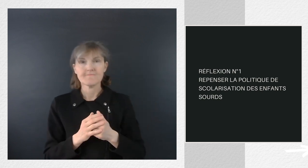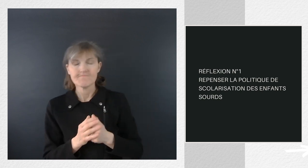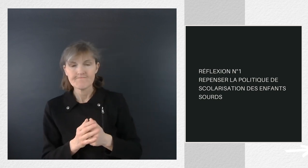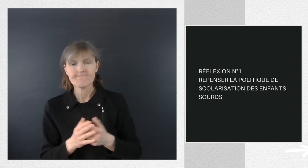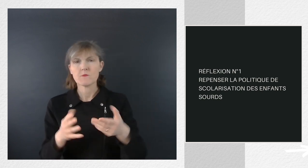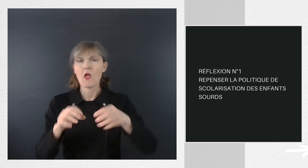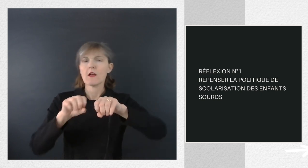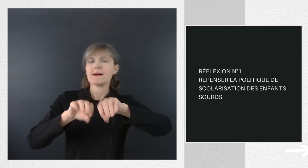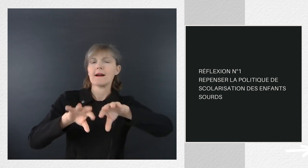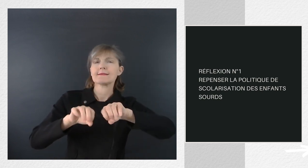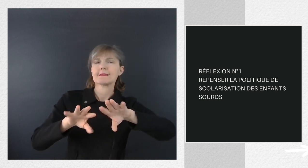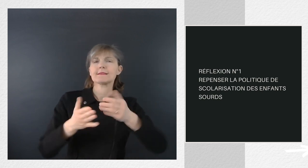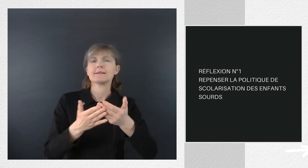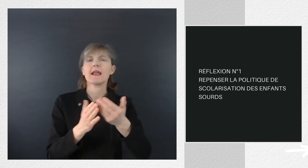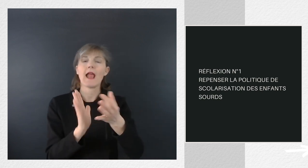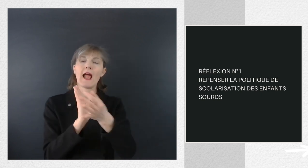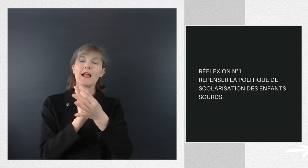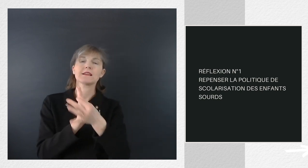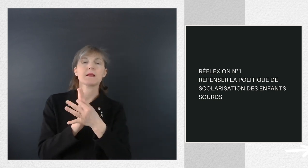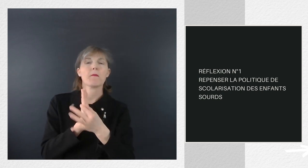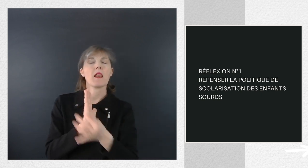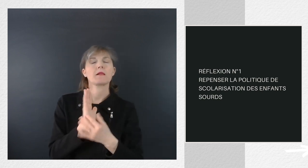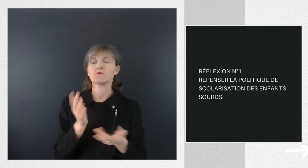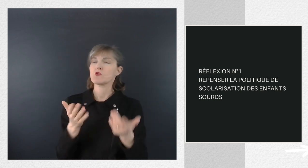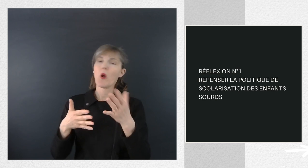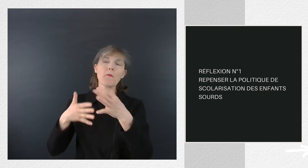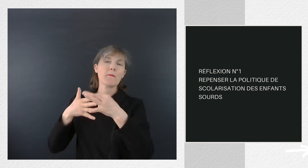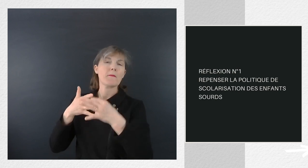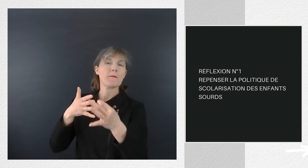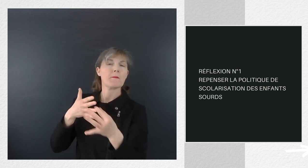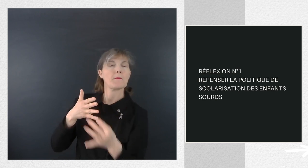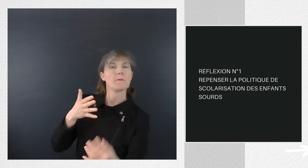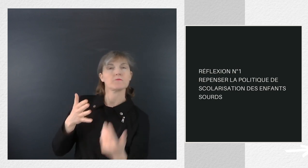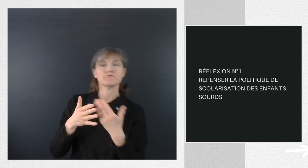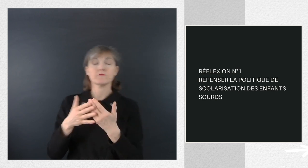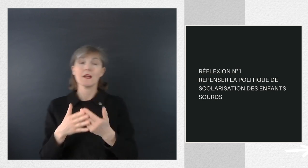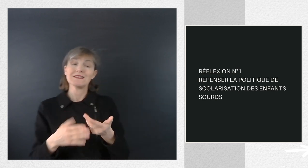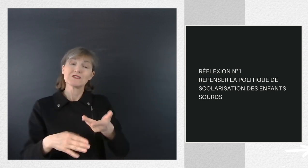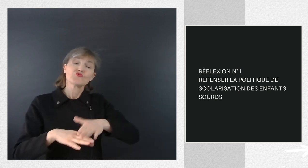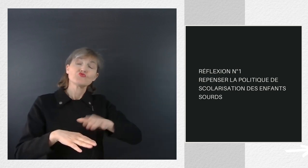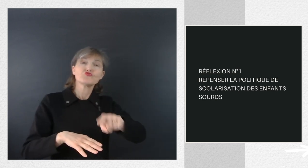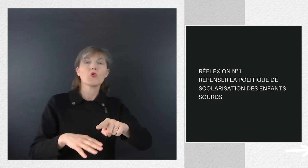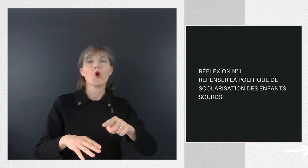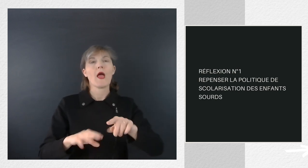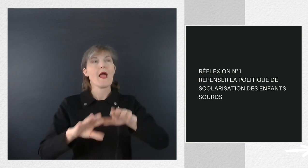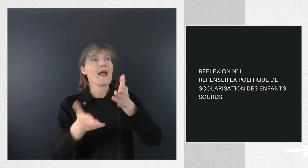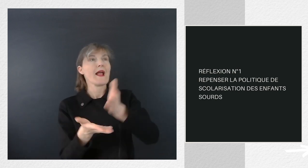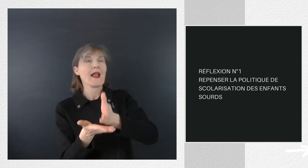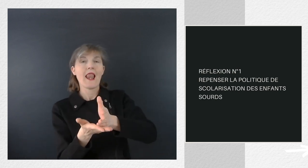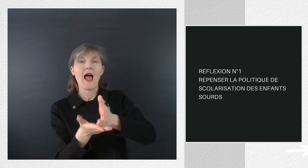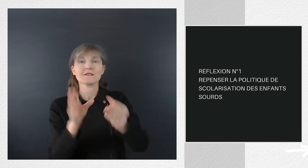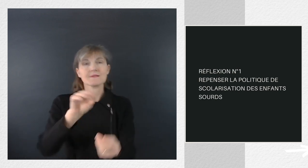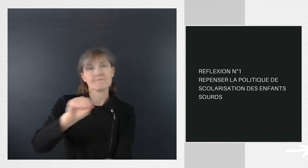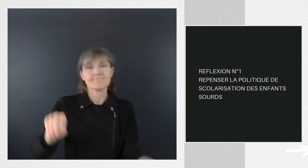Enseigner une discipline en classe inversée, plus en classe bilingue, plus